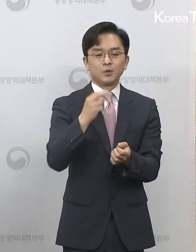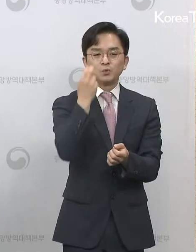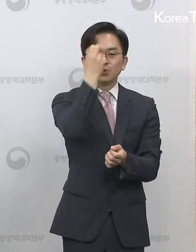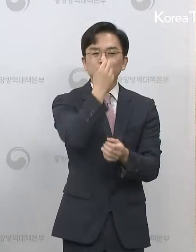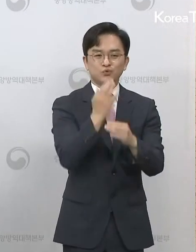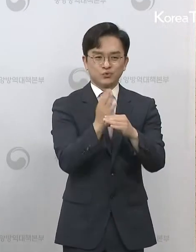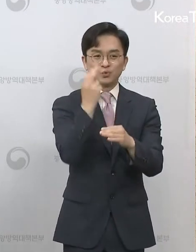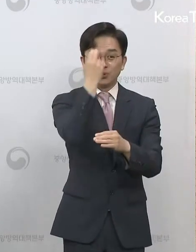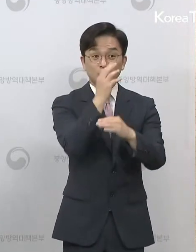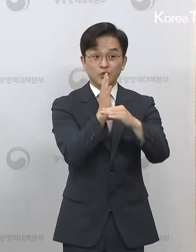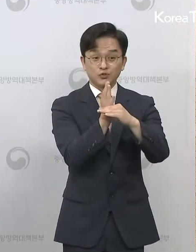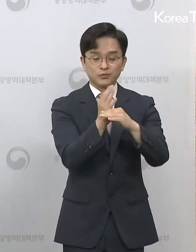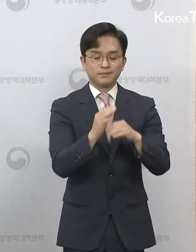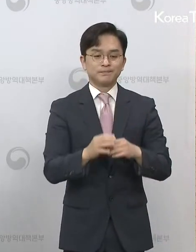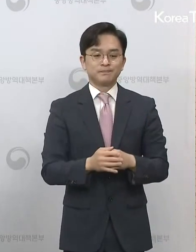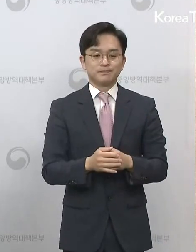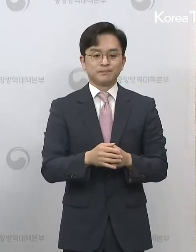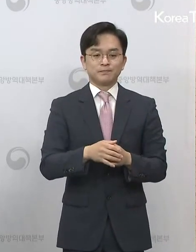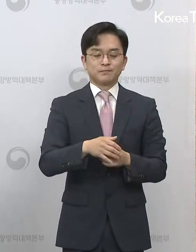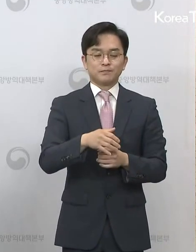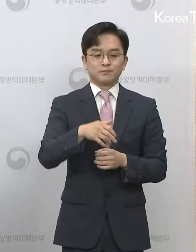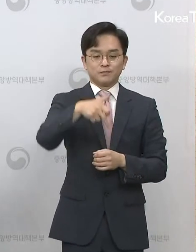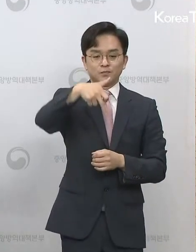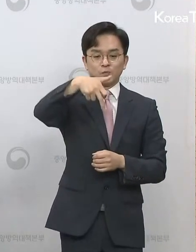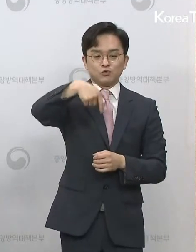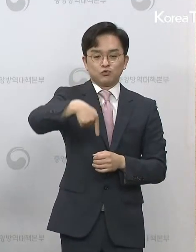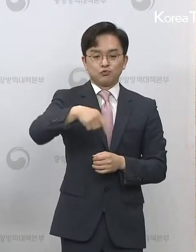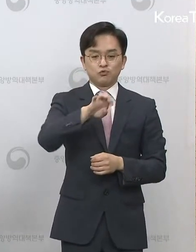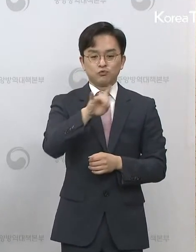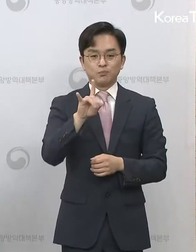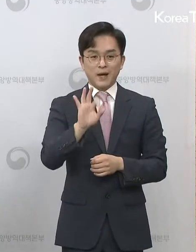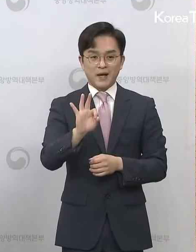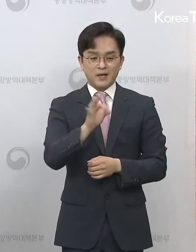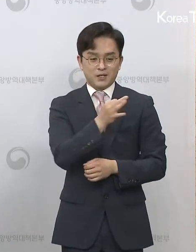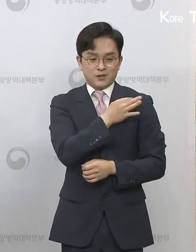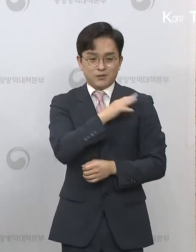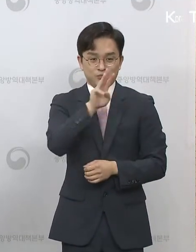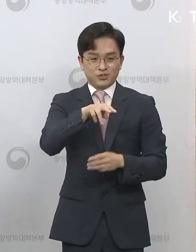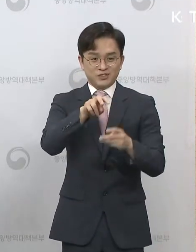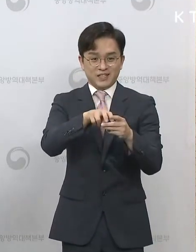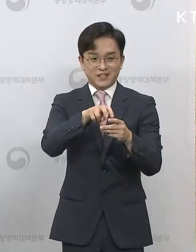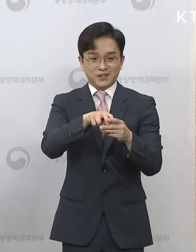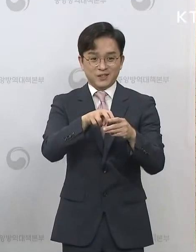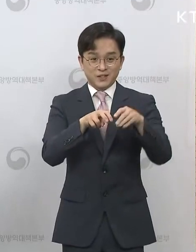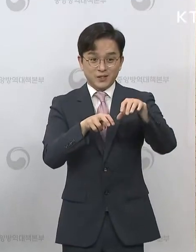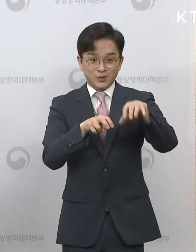최초로 확인된 환자는 5월 23일 날 확진이 된